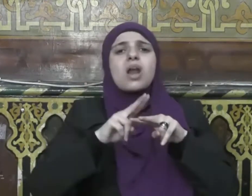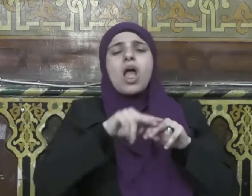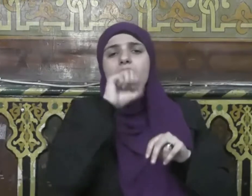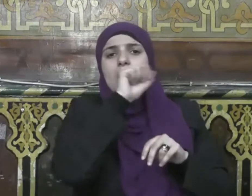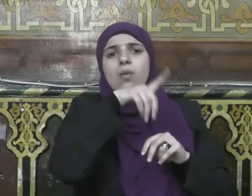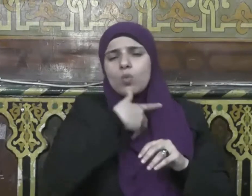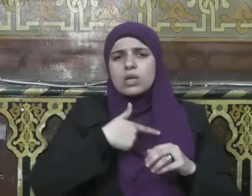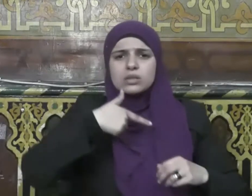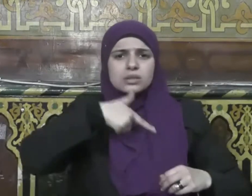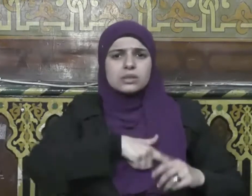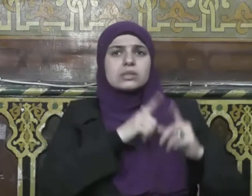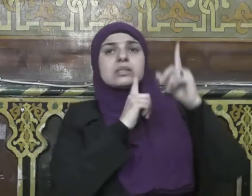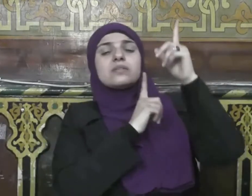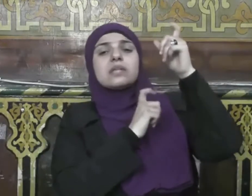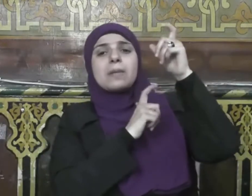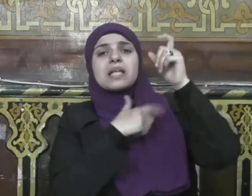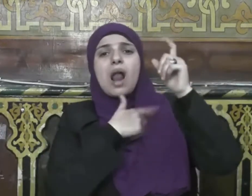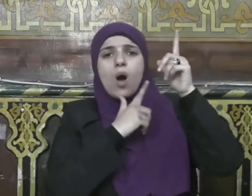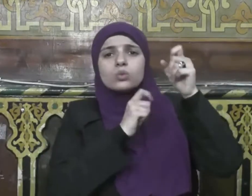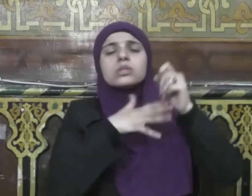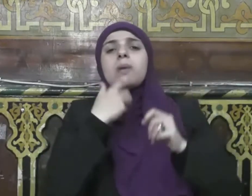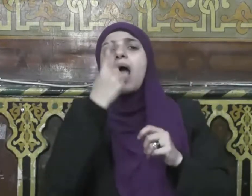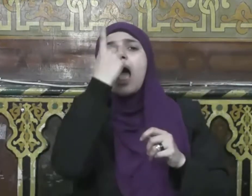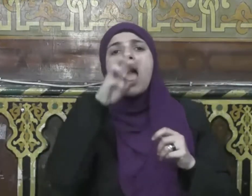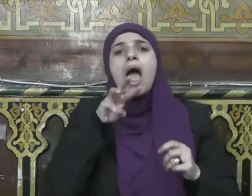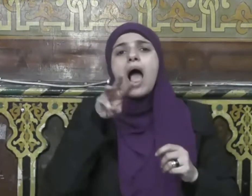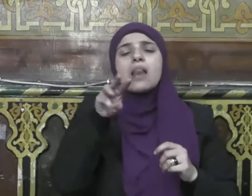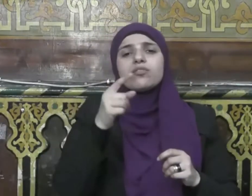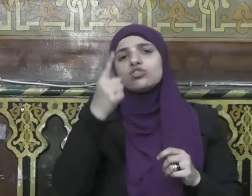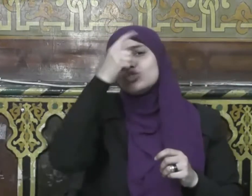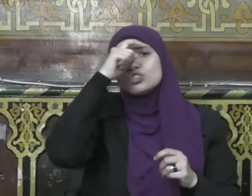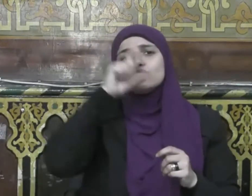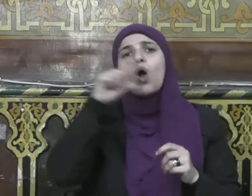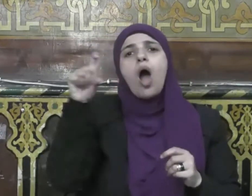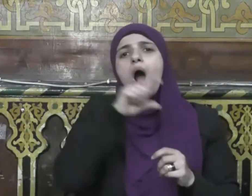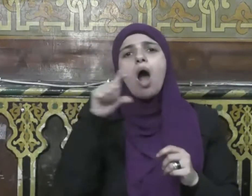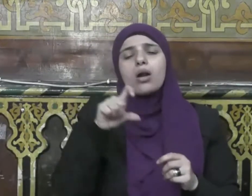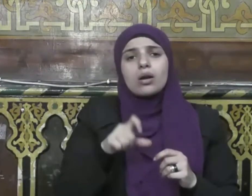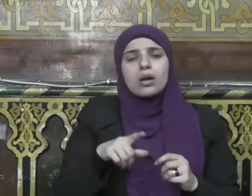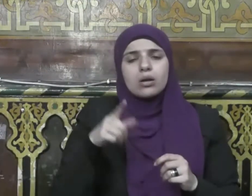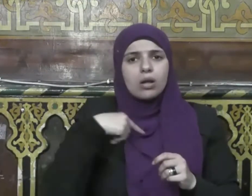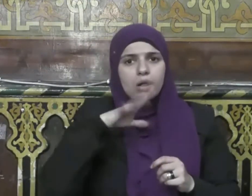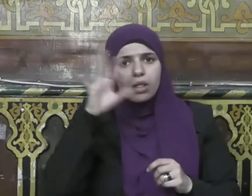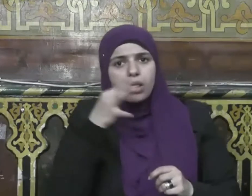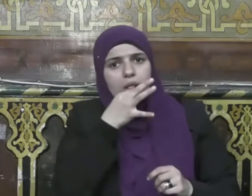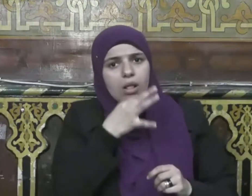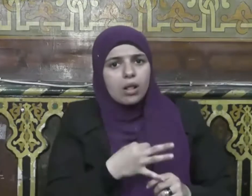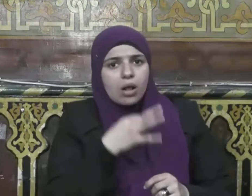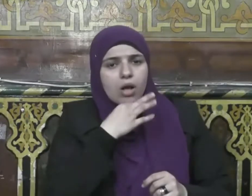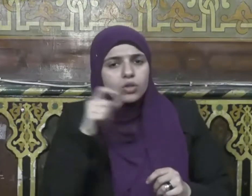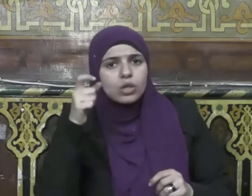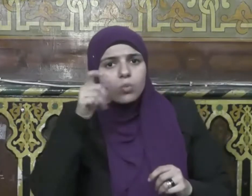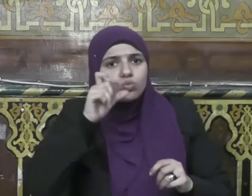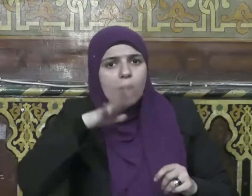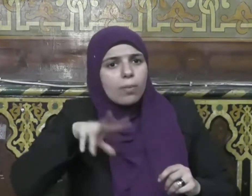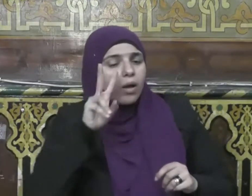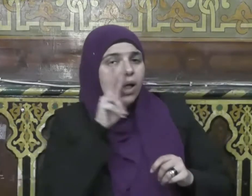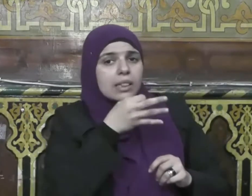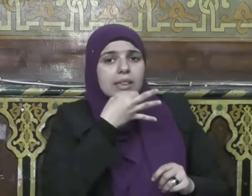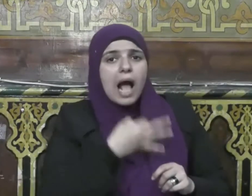فعجب المسلمون من ذلك قال فأنزل الله عز وجل إنا